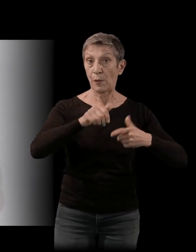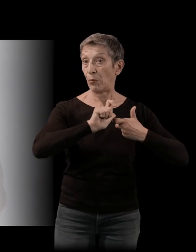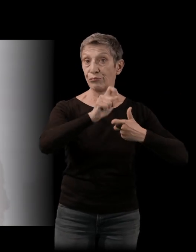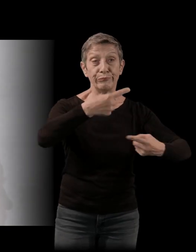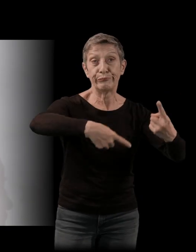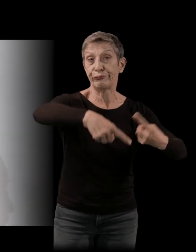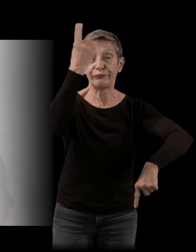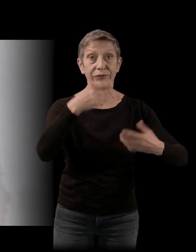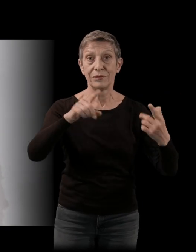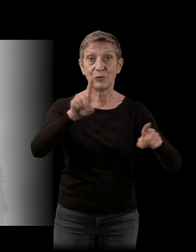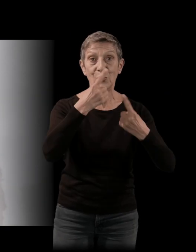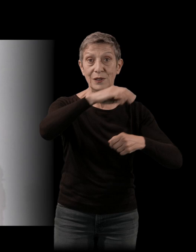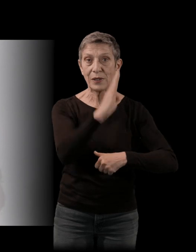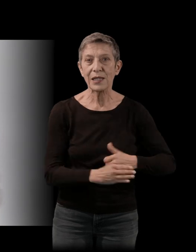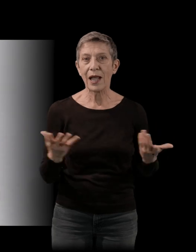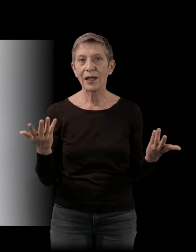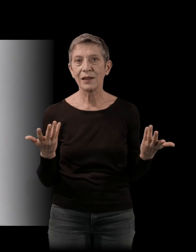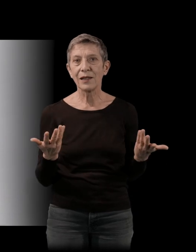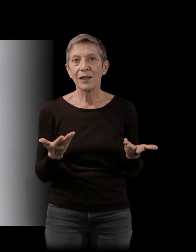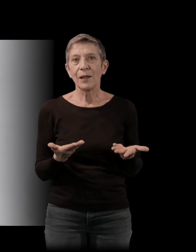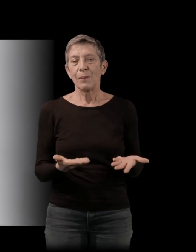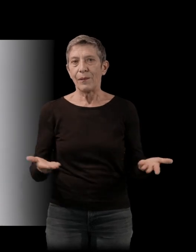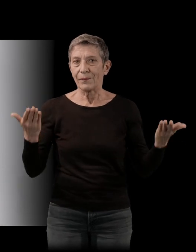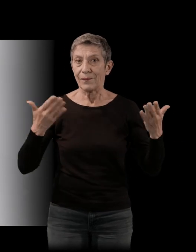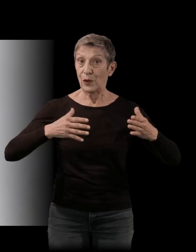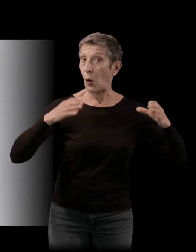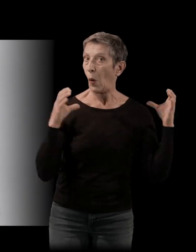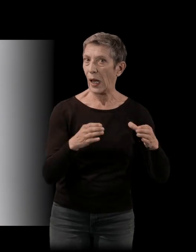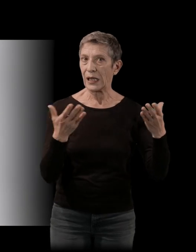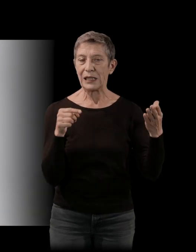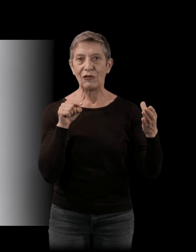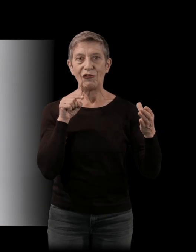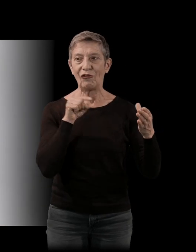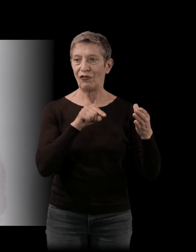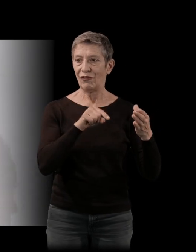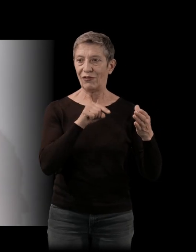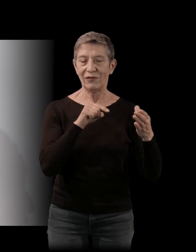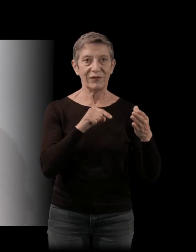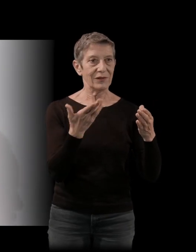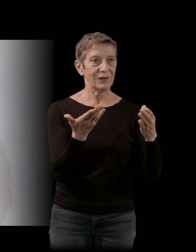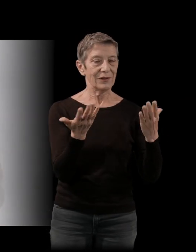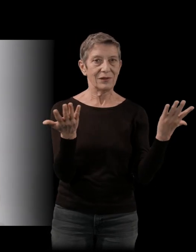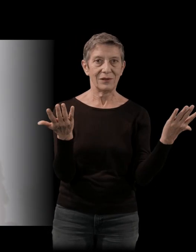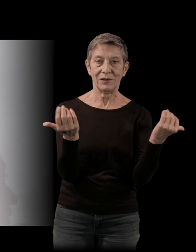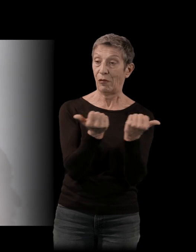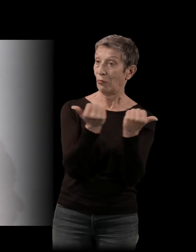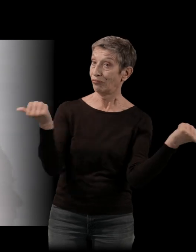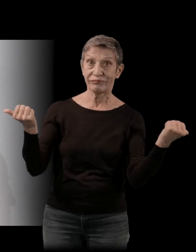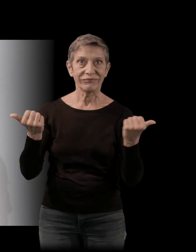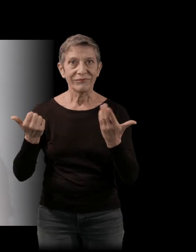musique brésilienne. Et c'est vrai que ce côté collectif qui est à l'opposé inverse de ce que c'est que l'écriture romanesque, ça me plaît